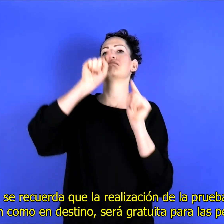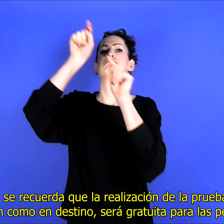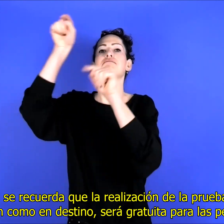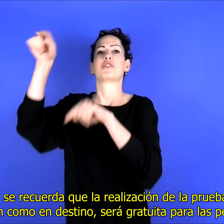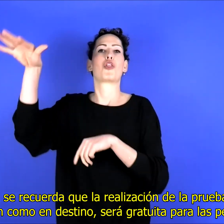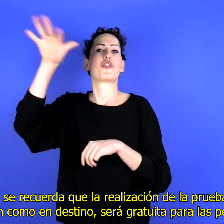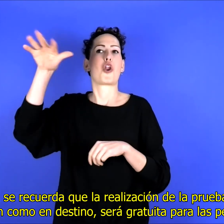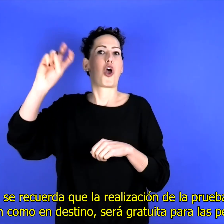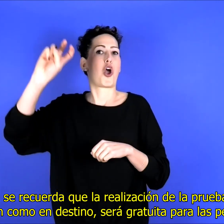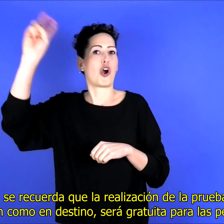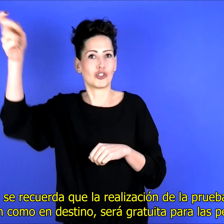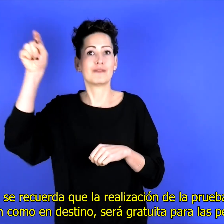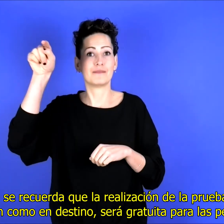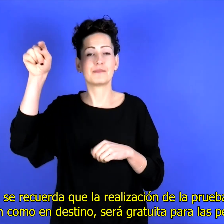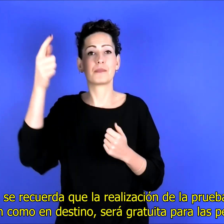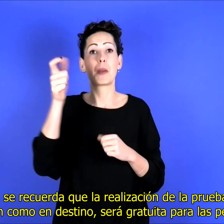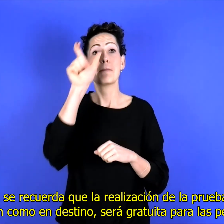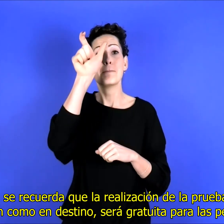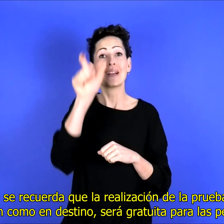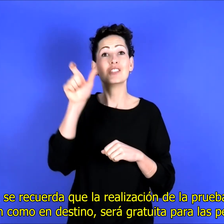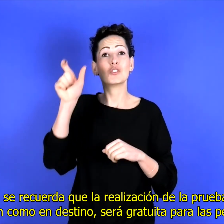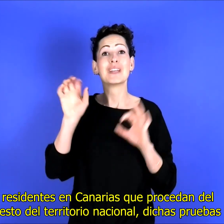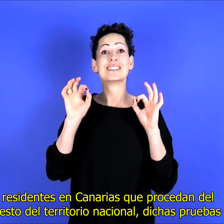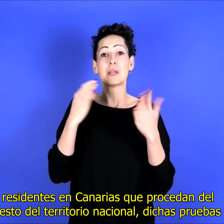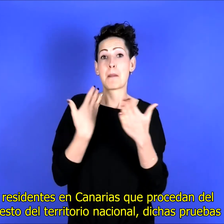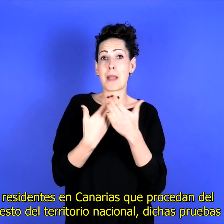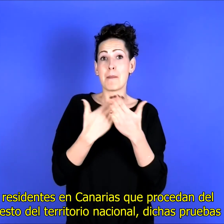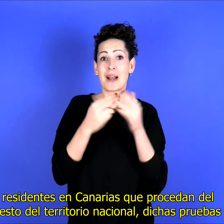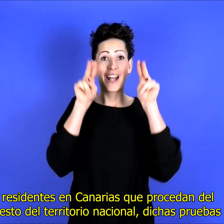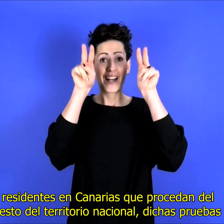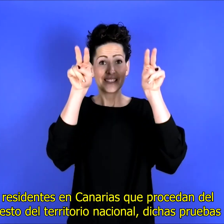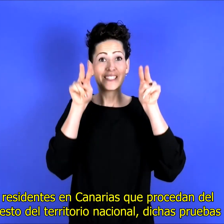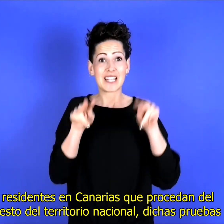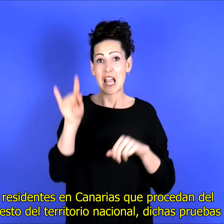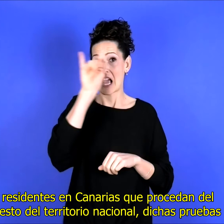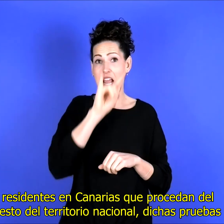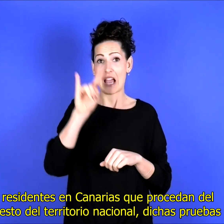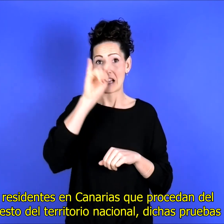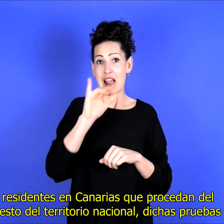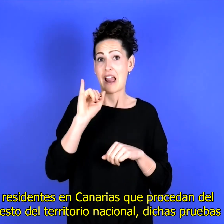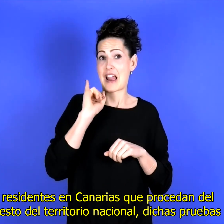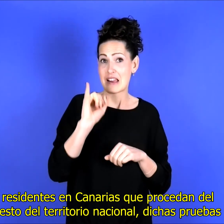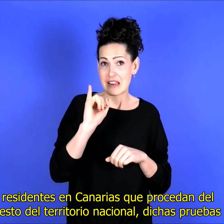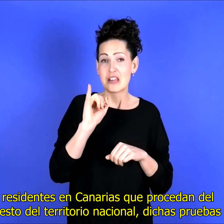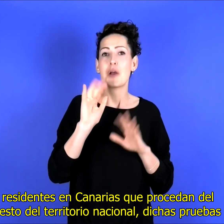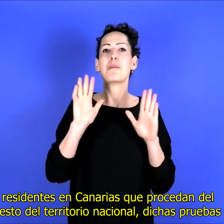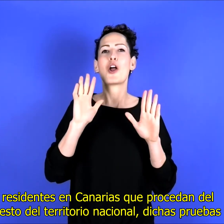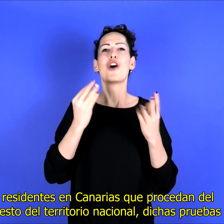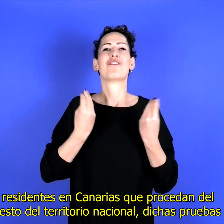gratuita para las personas residentes en Canarias que procedan del resto del territorio nacional.